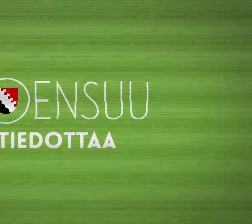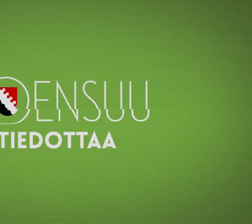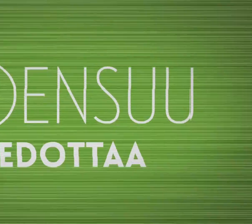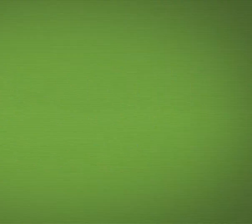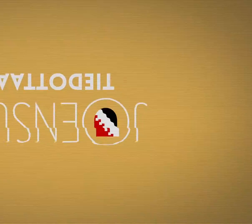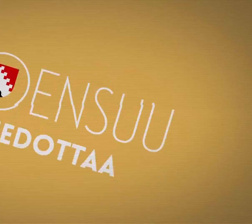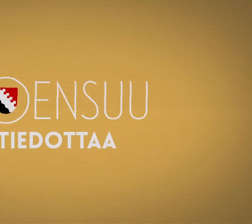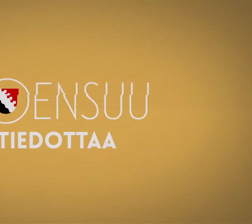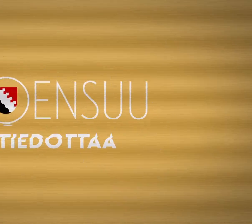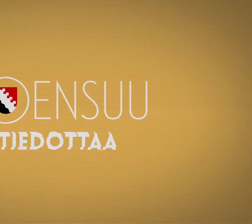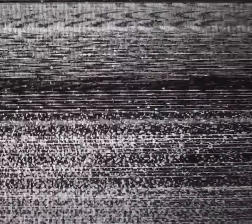Yhdisteluaikataulut Yhdisteluaikataulut